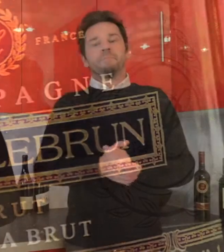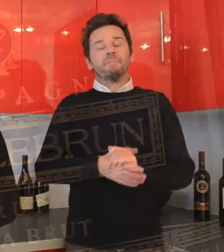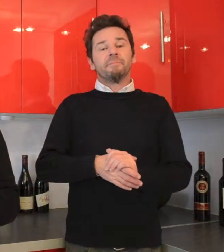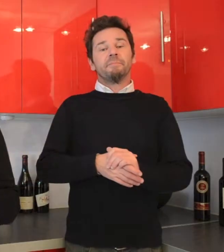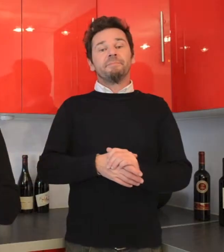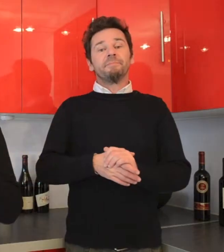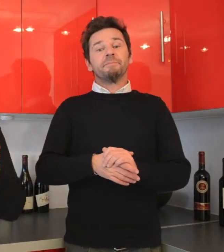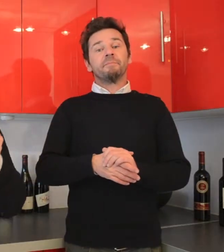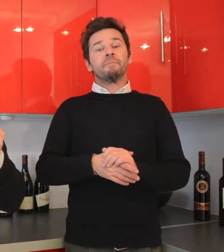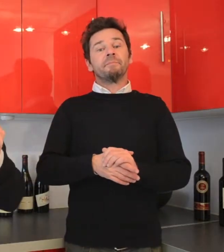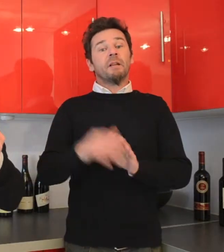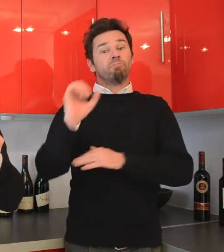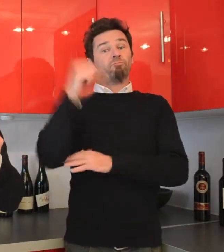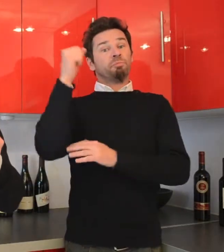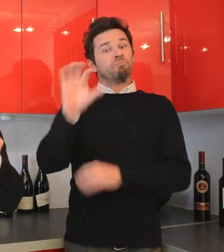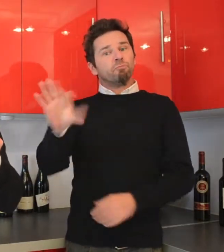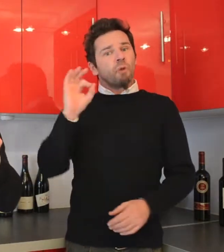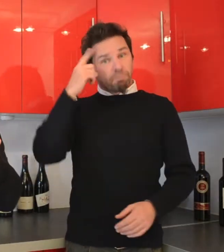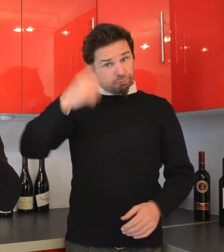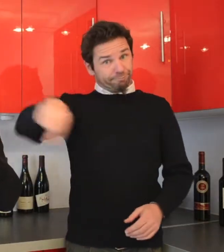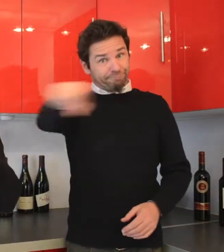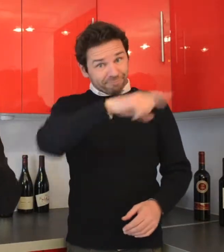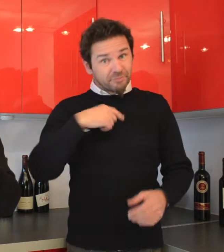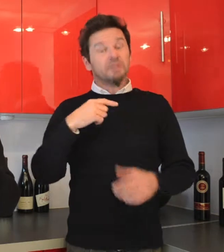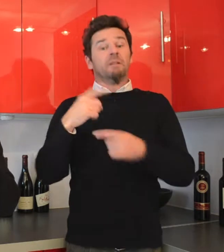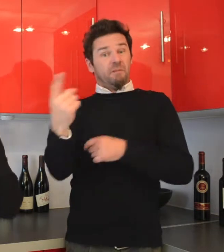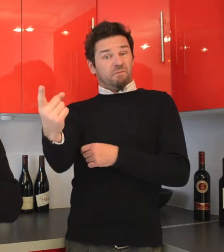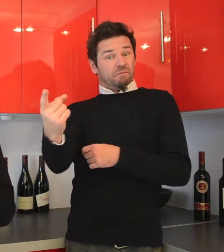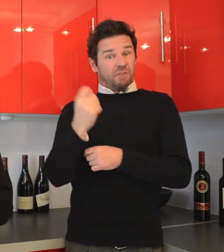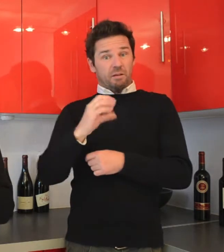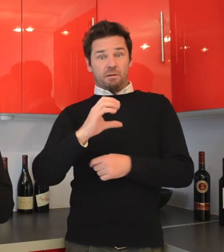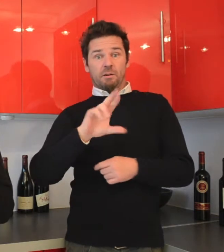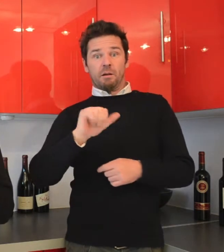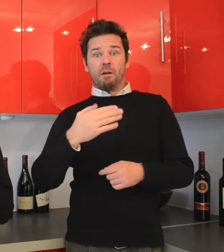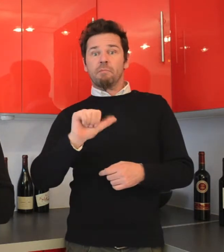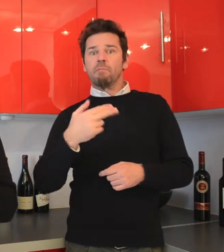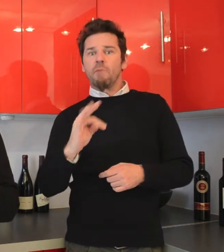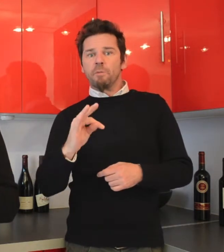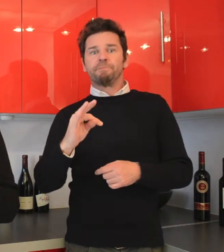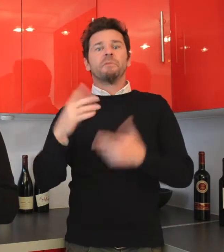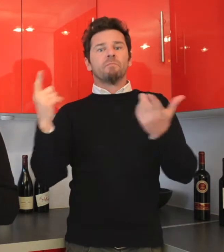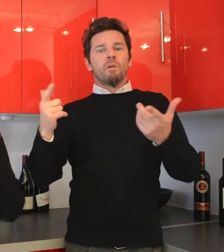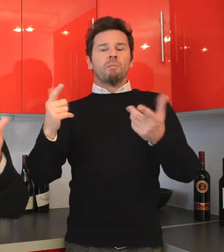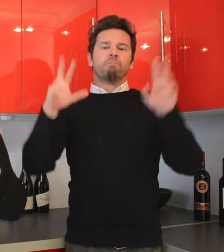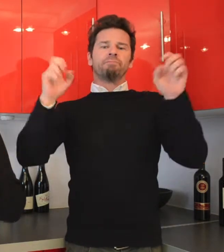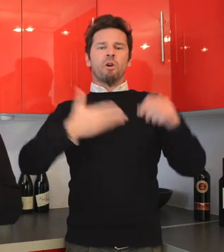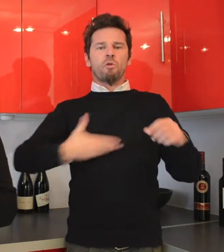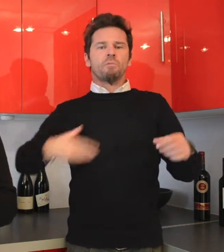On a choisi pour vous un champagne qui vient de Crament qui se trouve sur la côte des Blancs au sud des Parlez